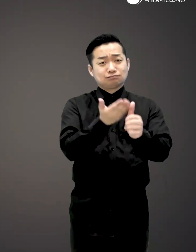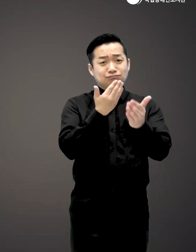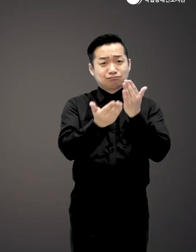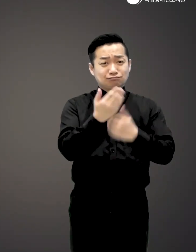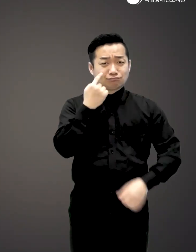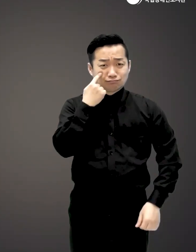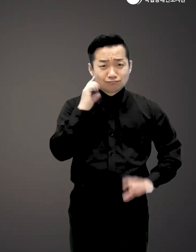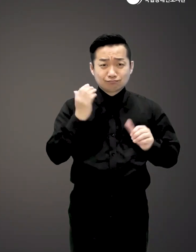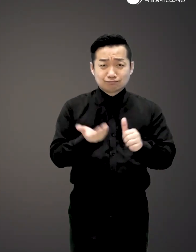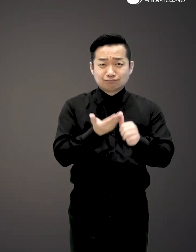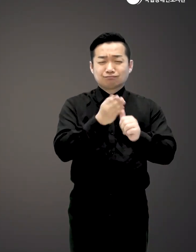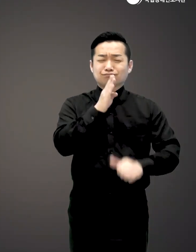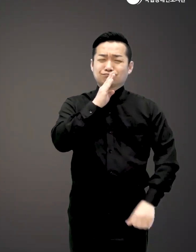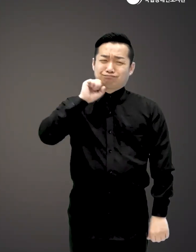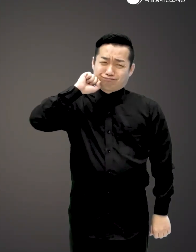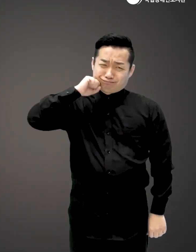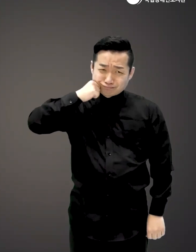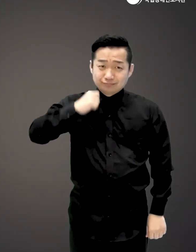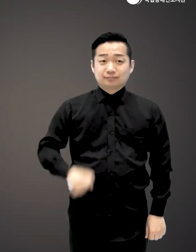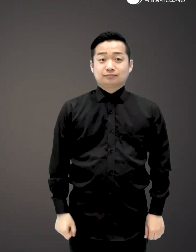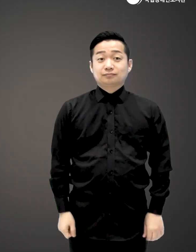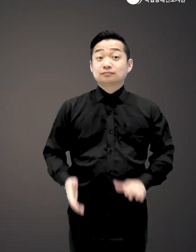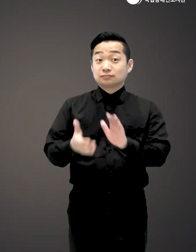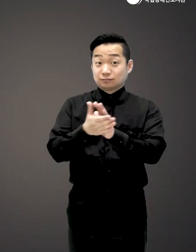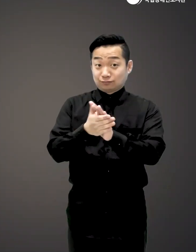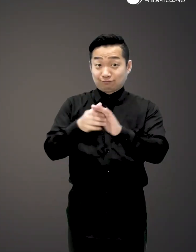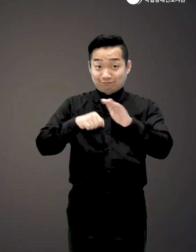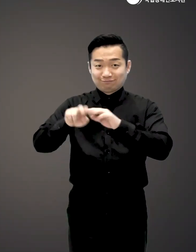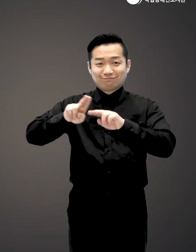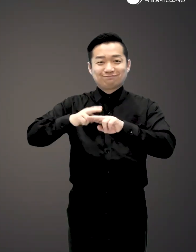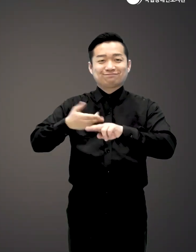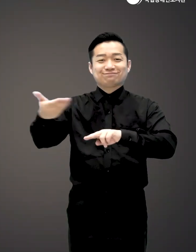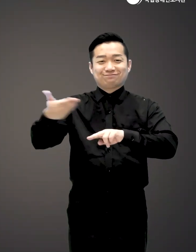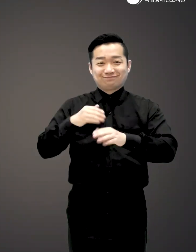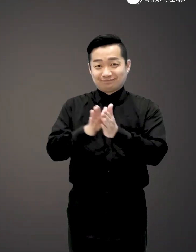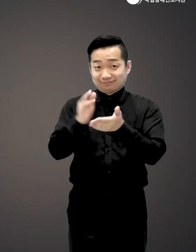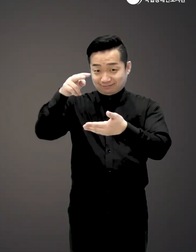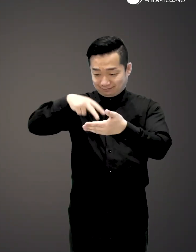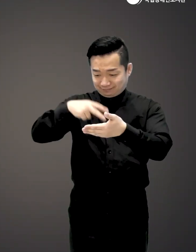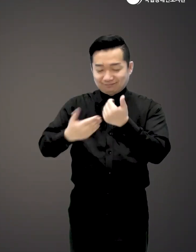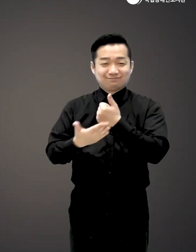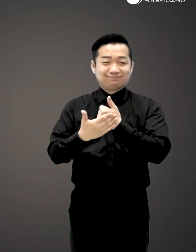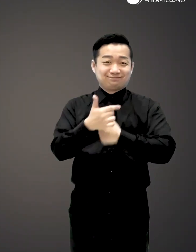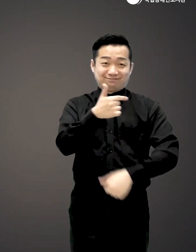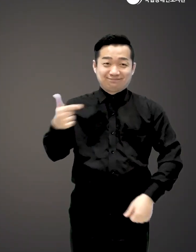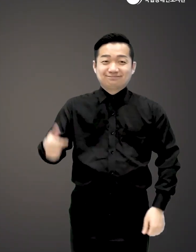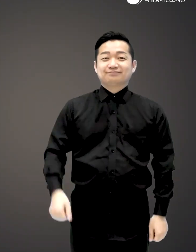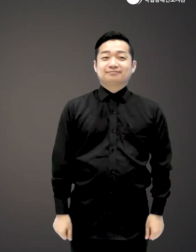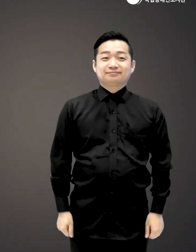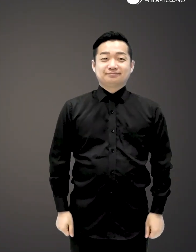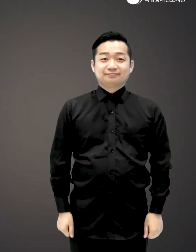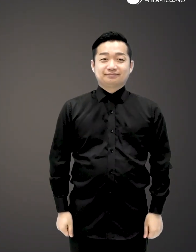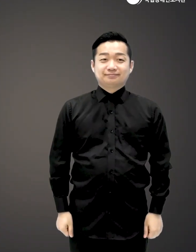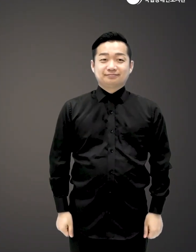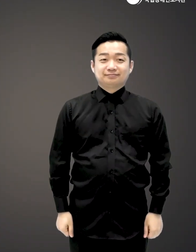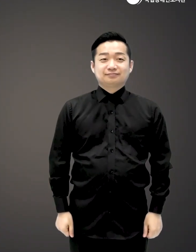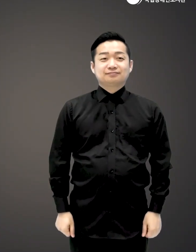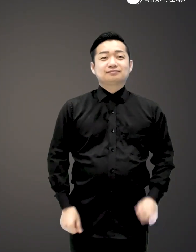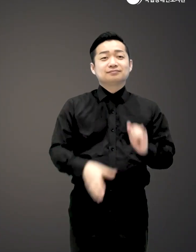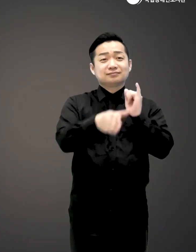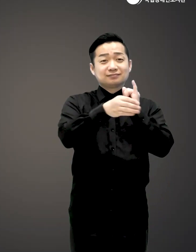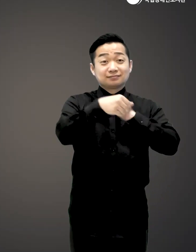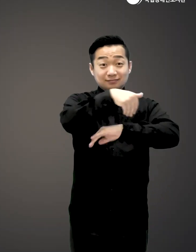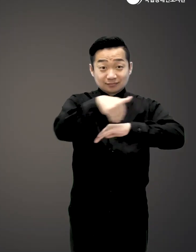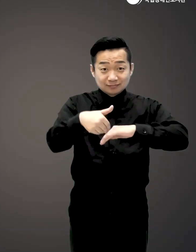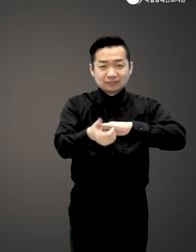겪어보니 육아는 정말 어렵더라고요 친구가 출산 선물로 준 이 책을 읽으며 많은 도움을 받고 있습니다 임신